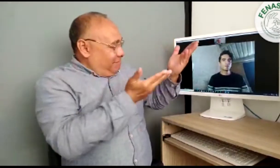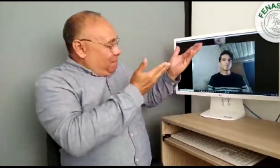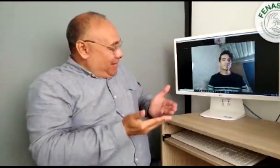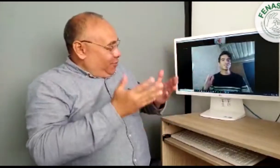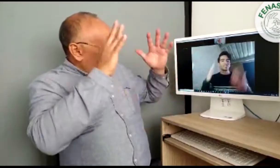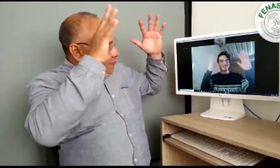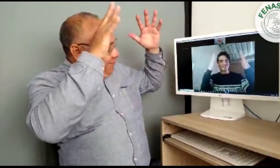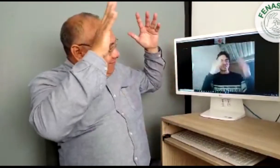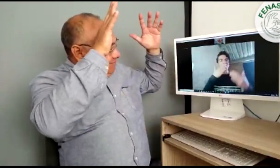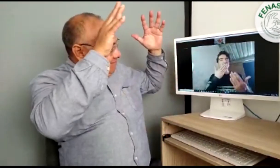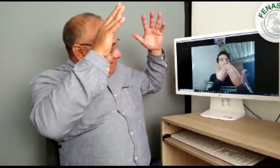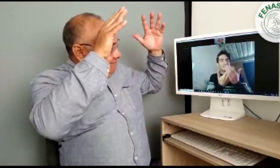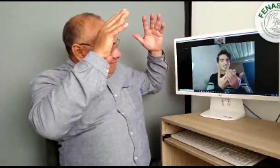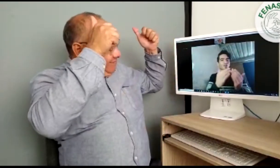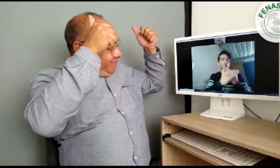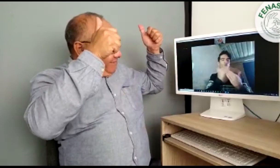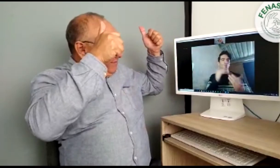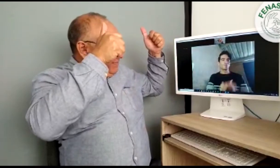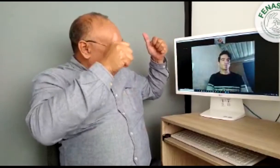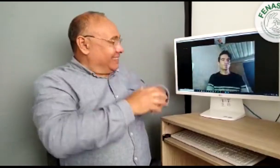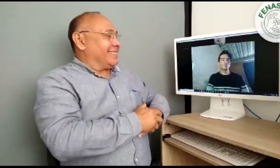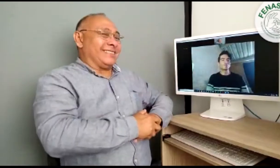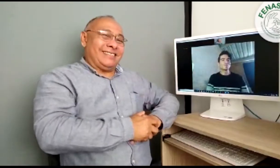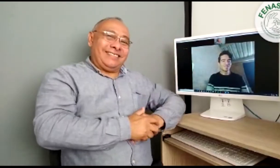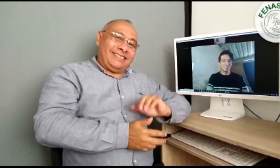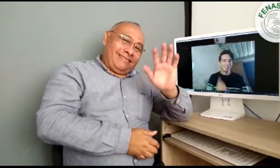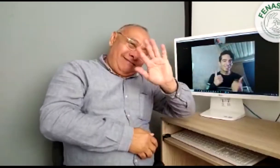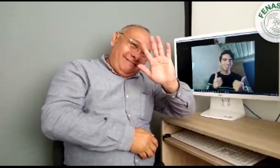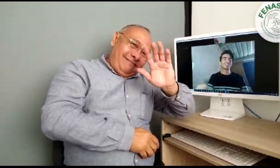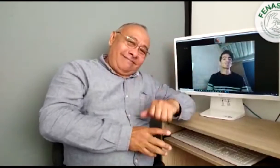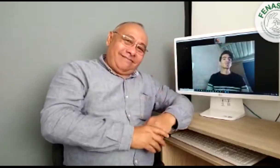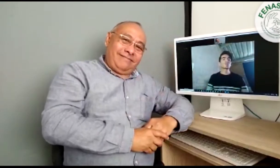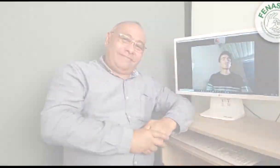Felicitaciones. Muchísimas gracias por la invitación. Muy bien. Hasta una próxima. la próxima.